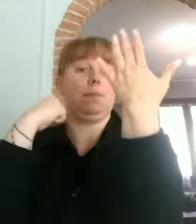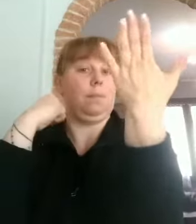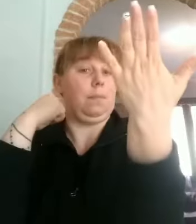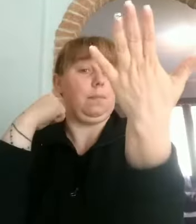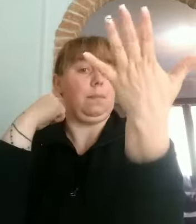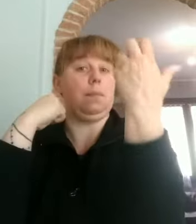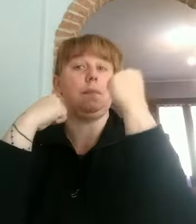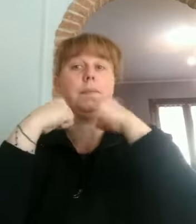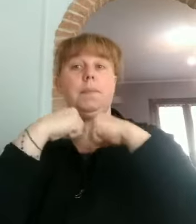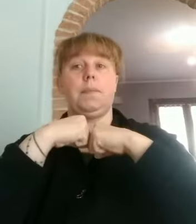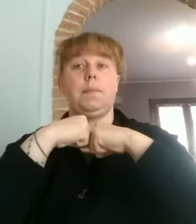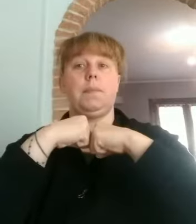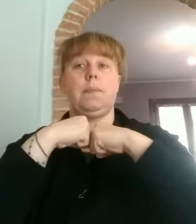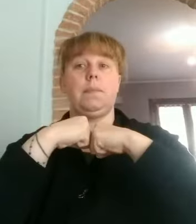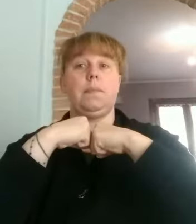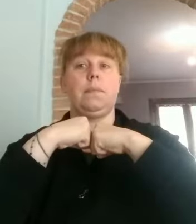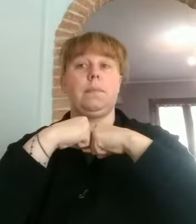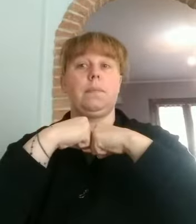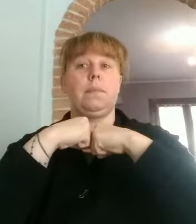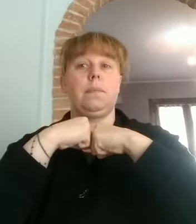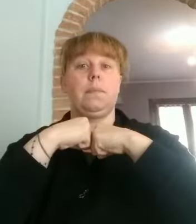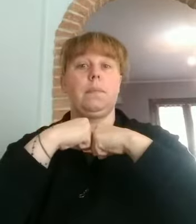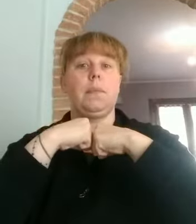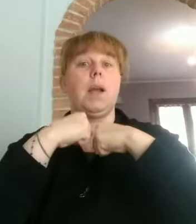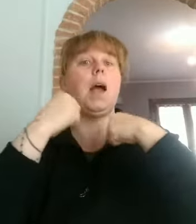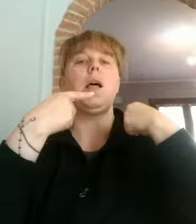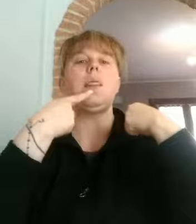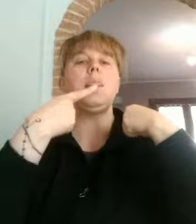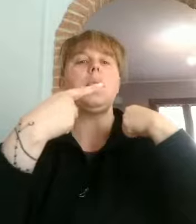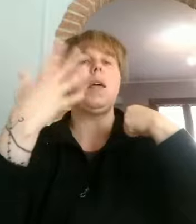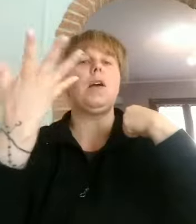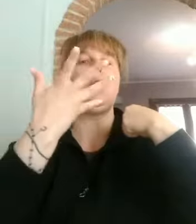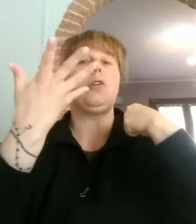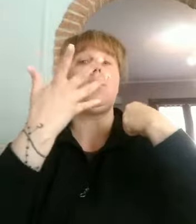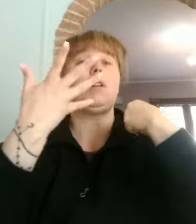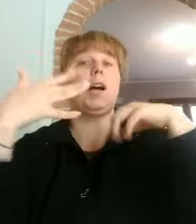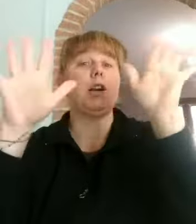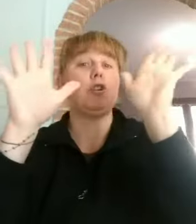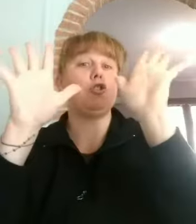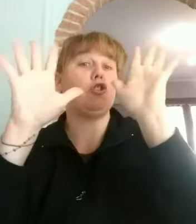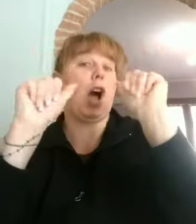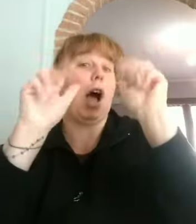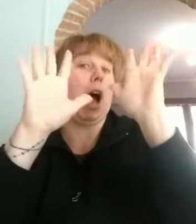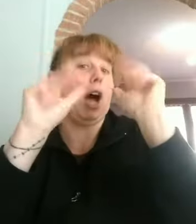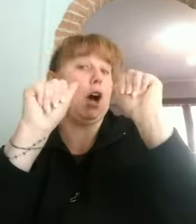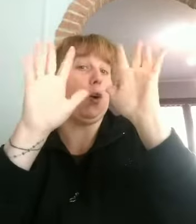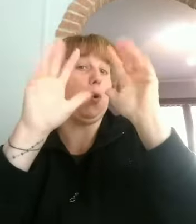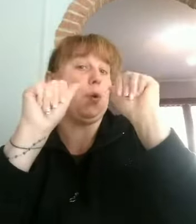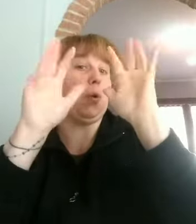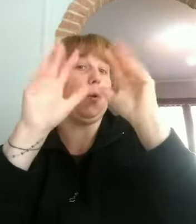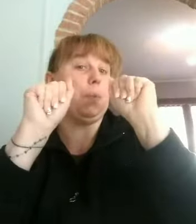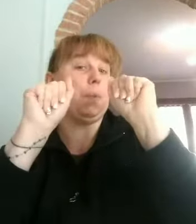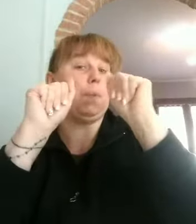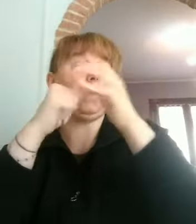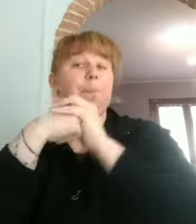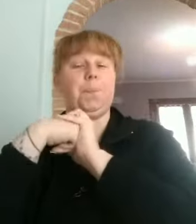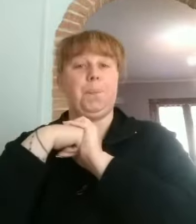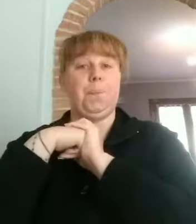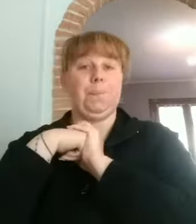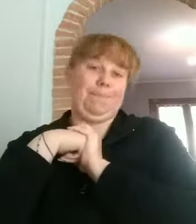And they say goodbye to you. E dico ciao ciao a voi. Ok, adesso